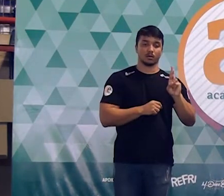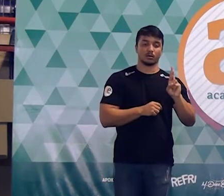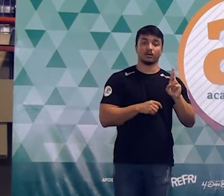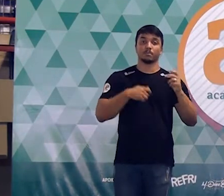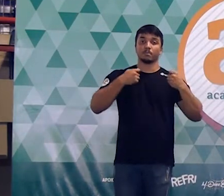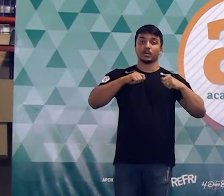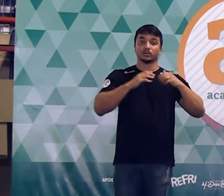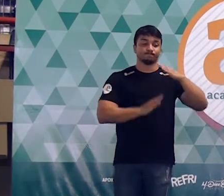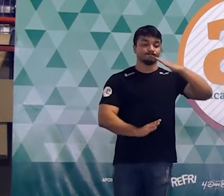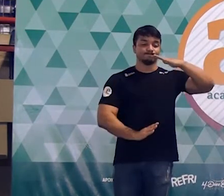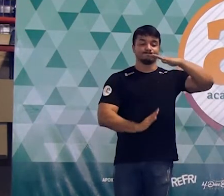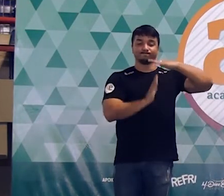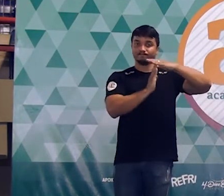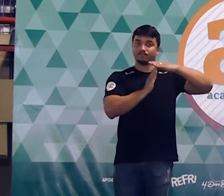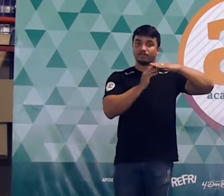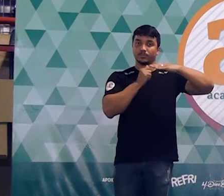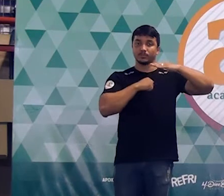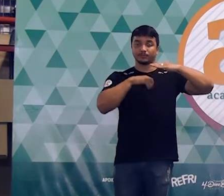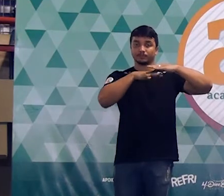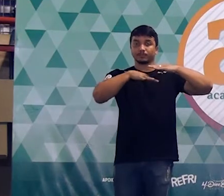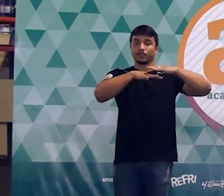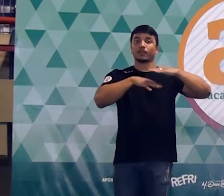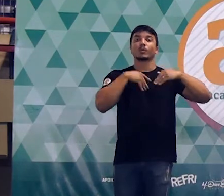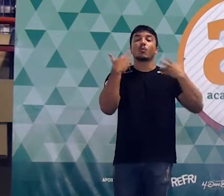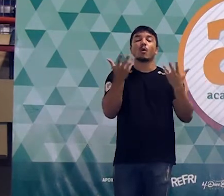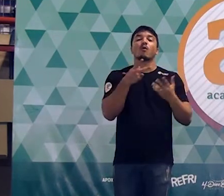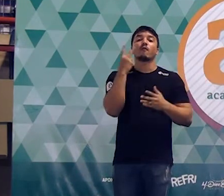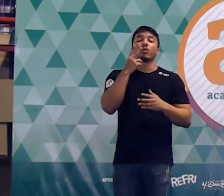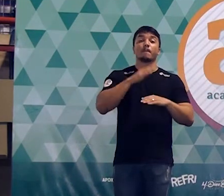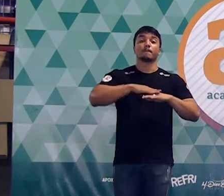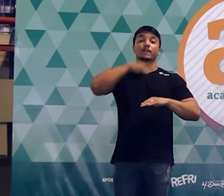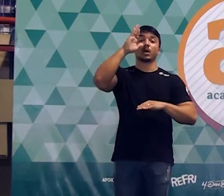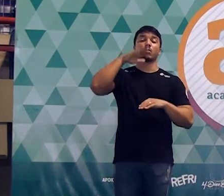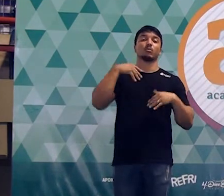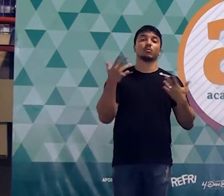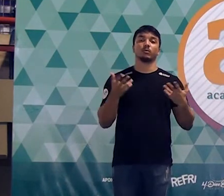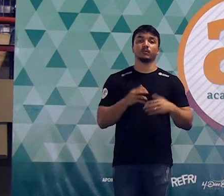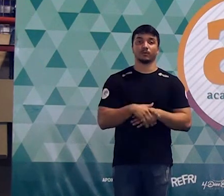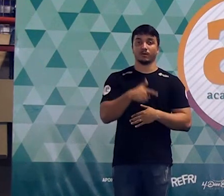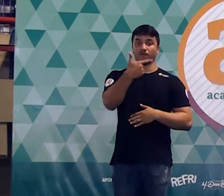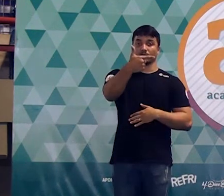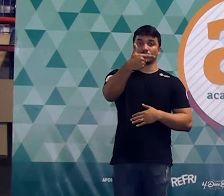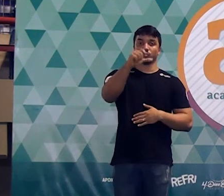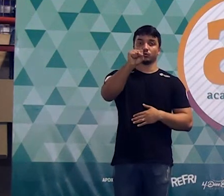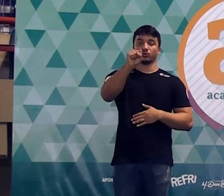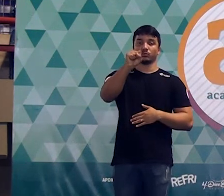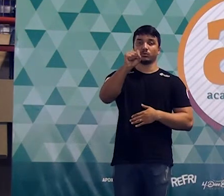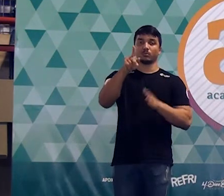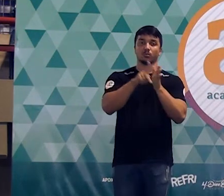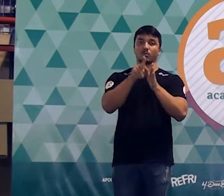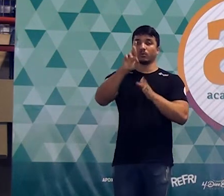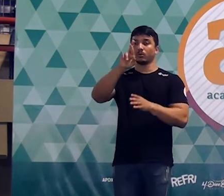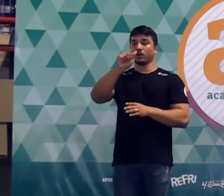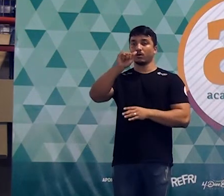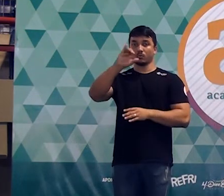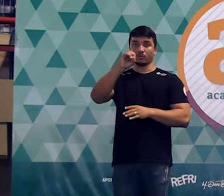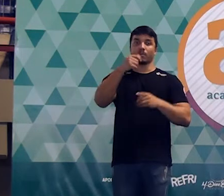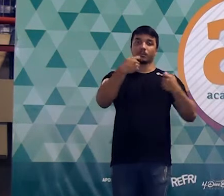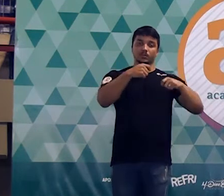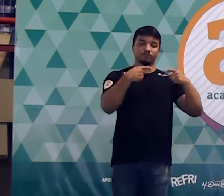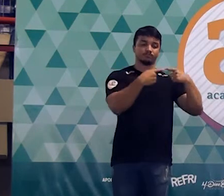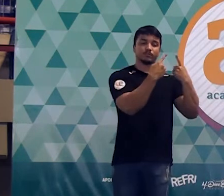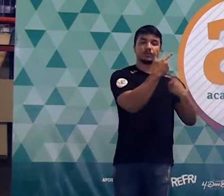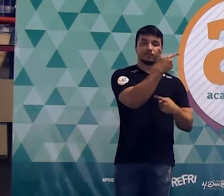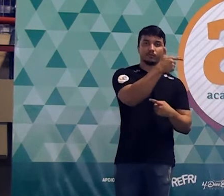E tem que ser o maior valor possível. Então qual é esse maior valor possível pro R? Vinte e oito. Se eu colocar vinte e